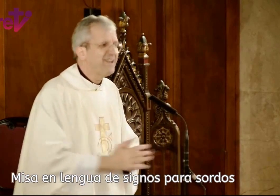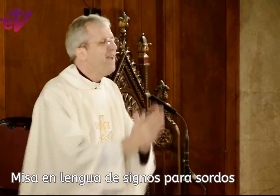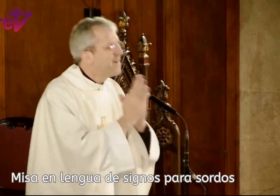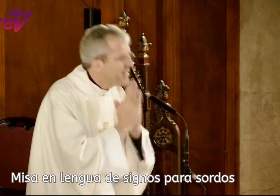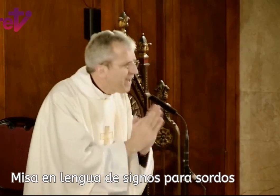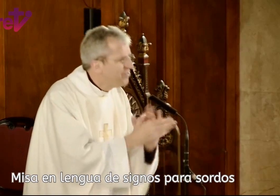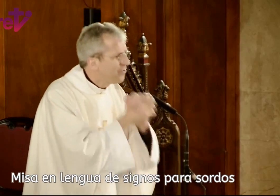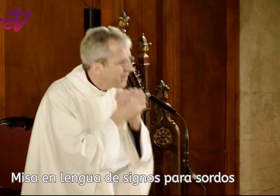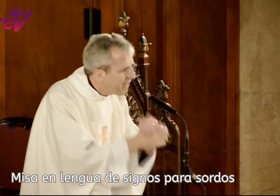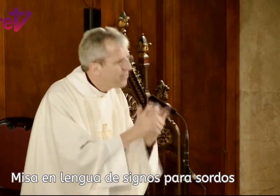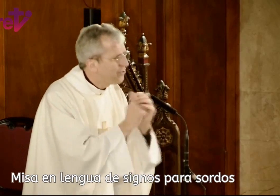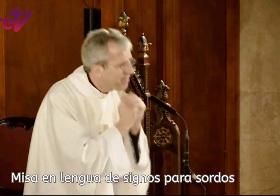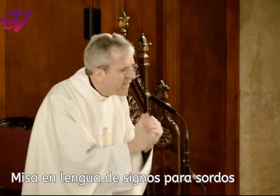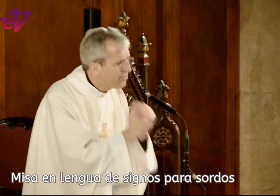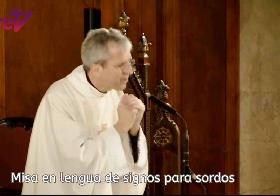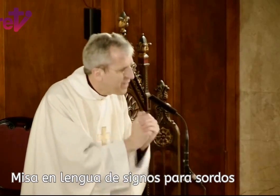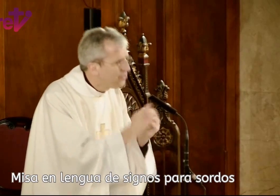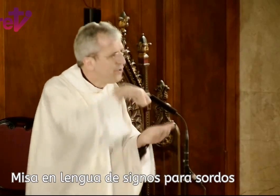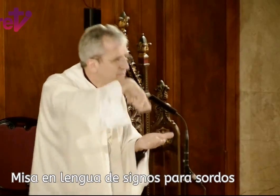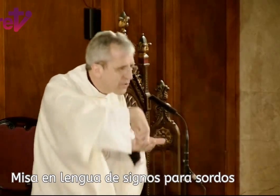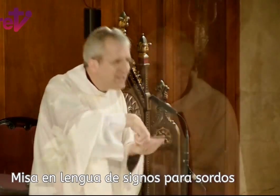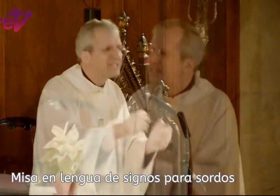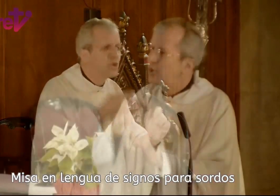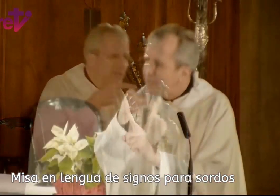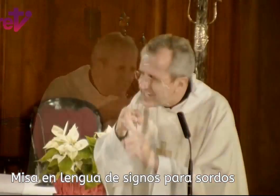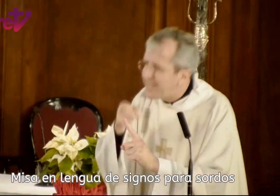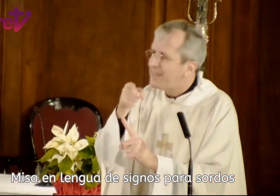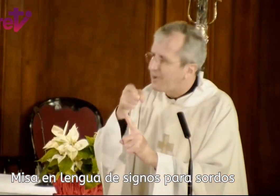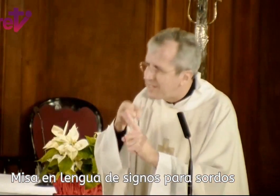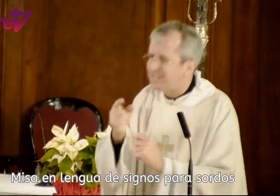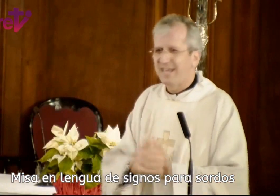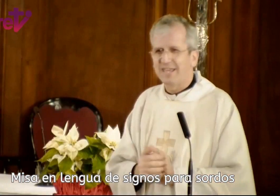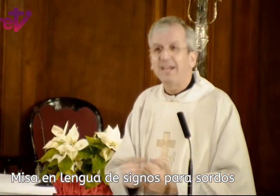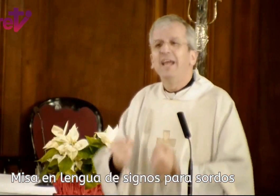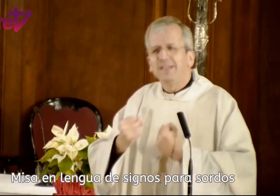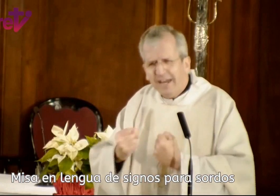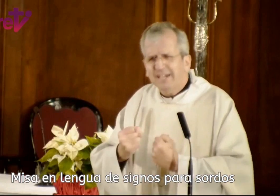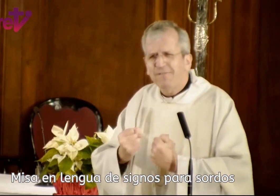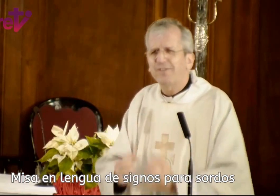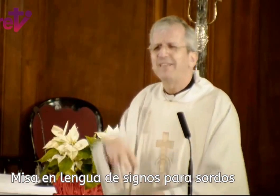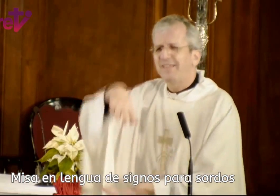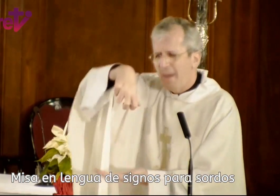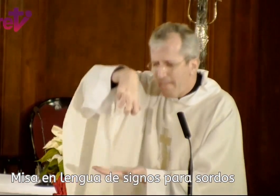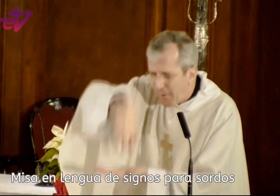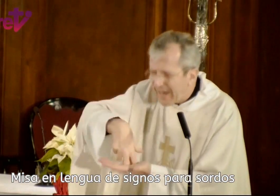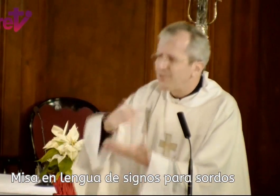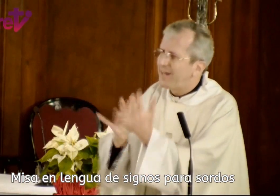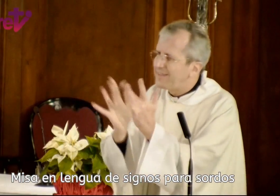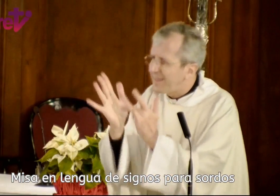rezando, rezando, rezando, rezando, de rodillas con insistencia, con insistencia. Es decir, tener esa fortaleza de ponernos delante de